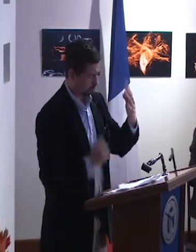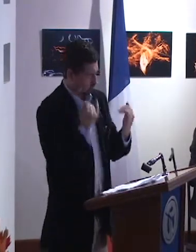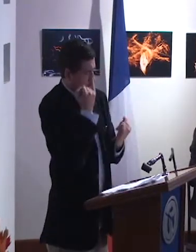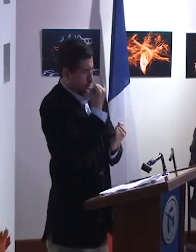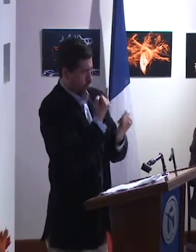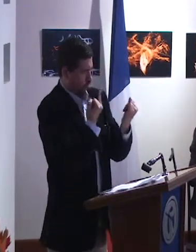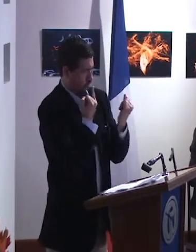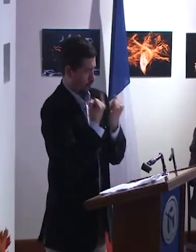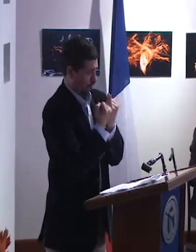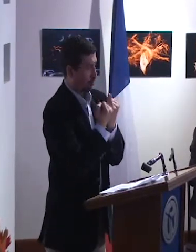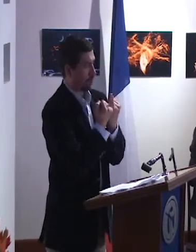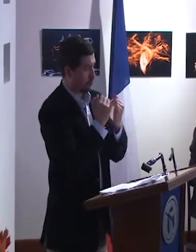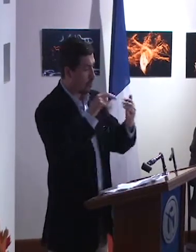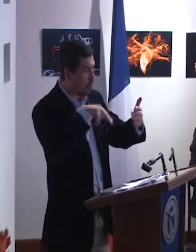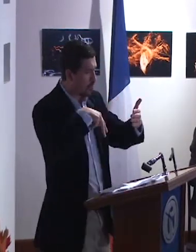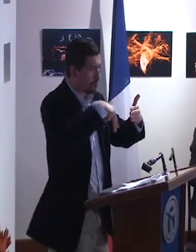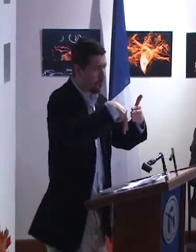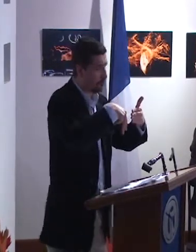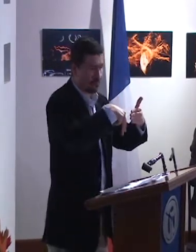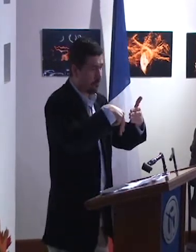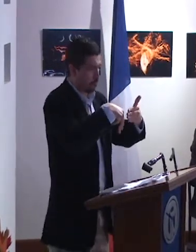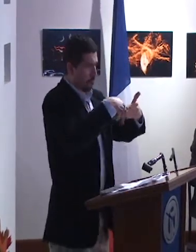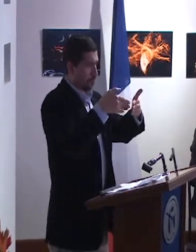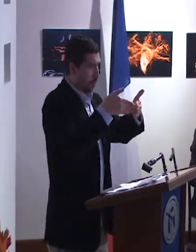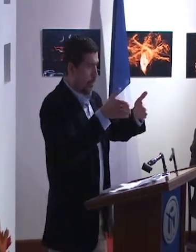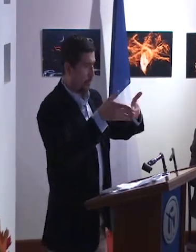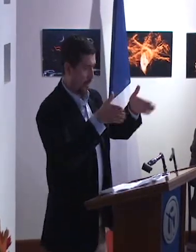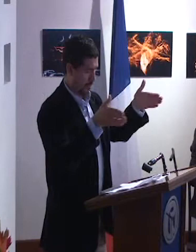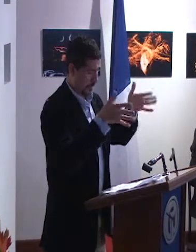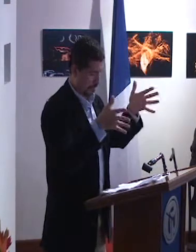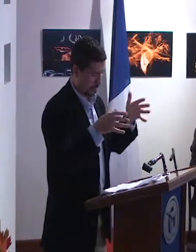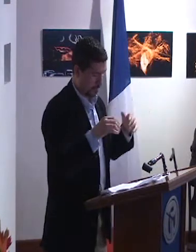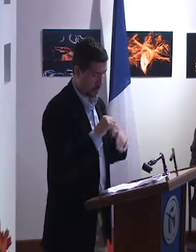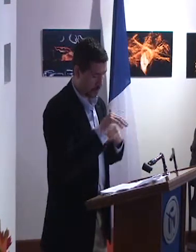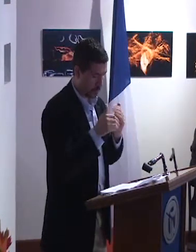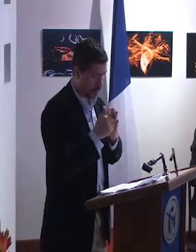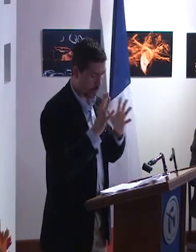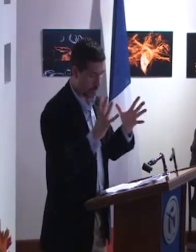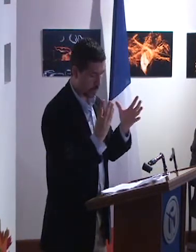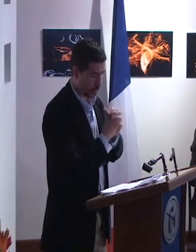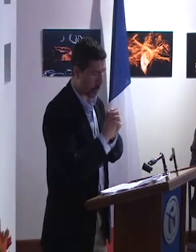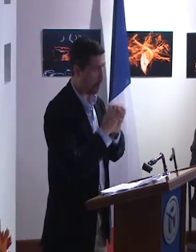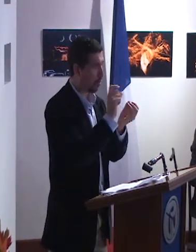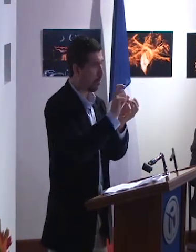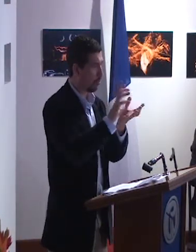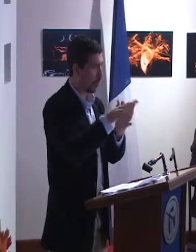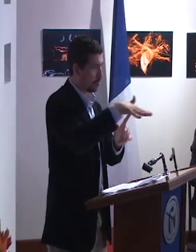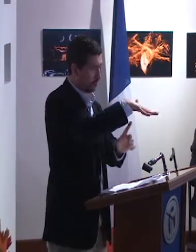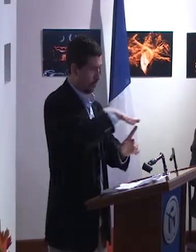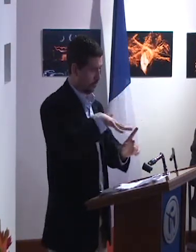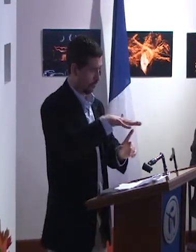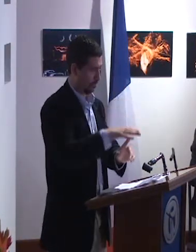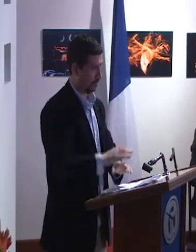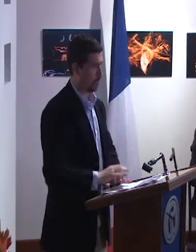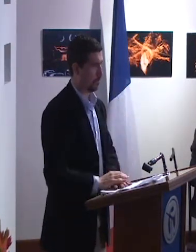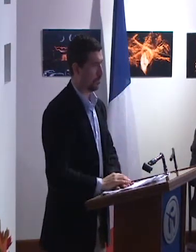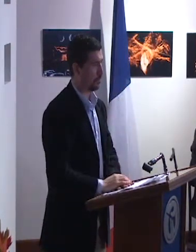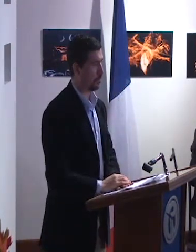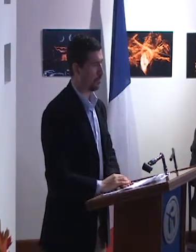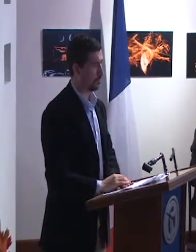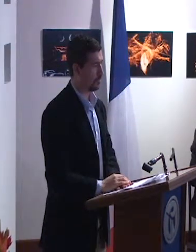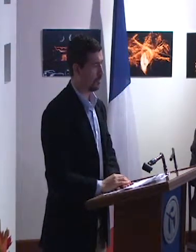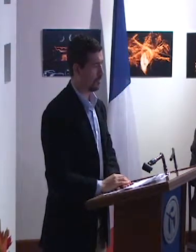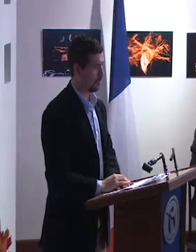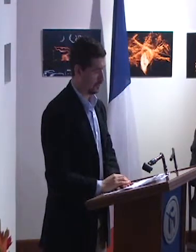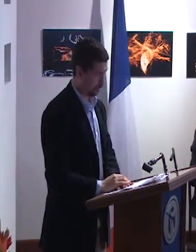Cuarto, identificación de los obstáculos para el desarrollo de la educación inclusiva en contextos diferentes y las